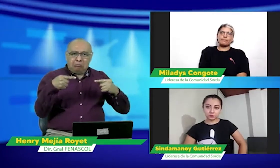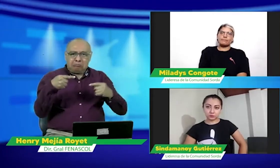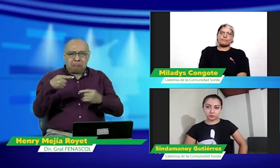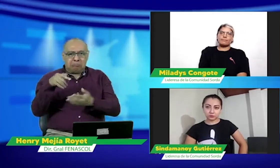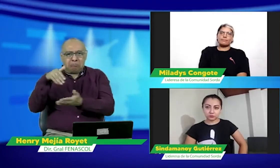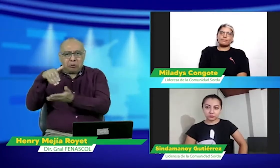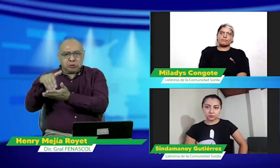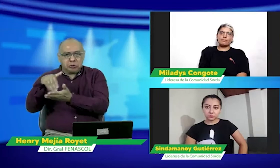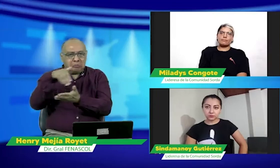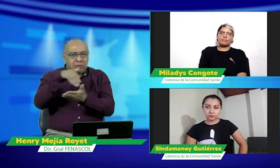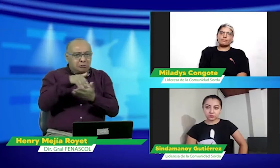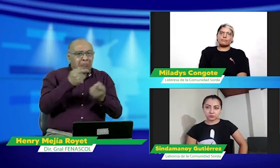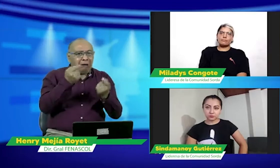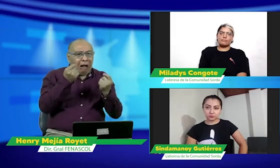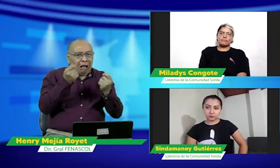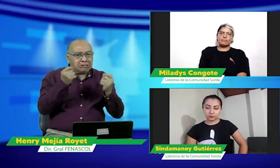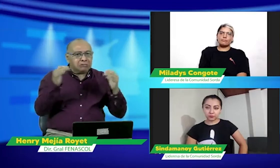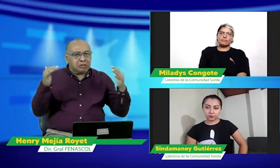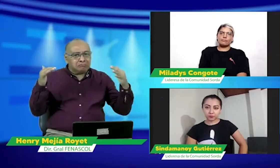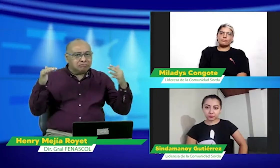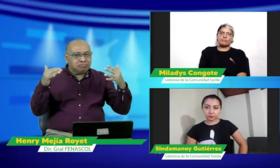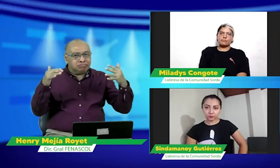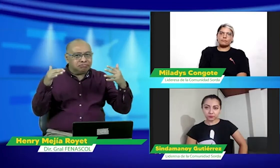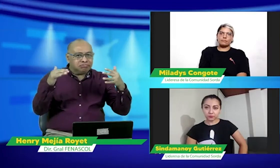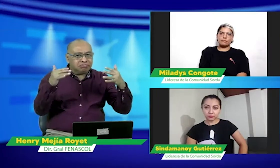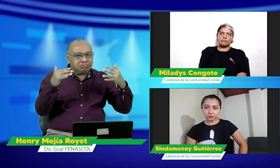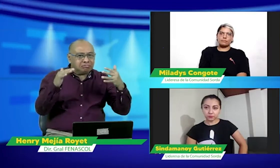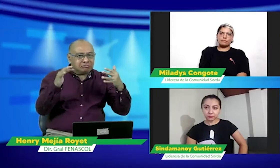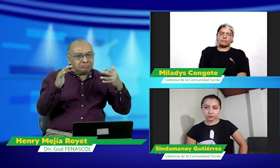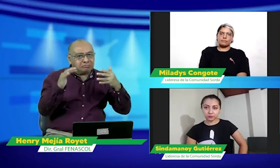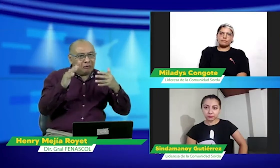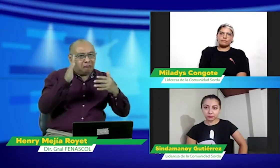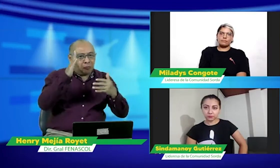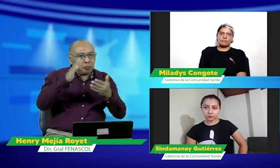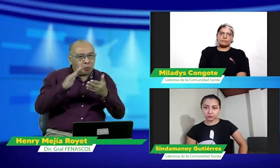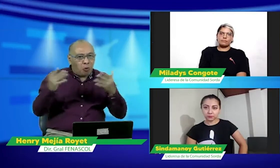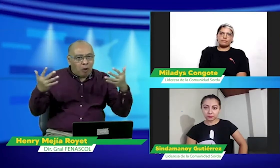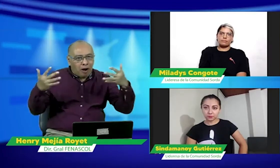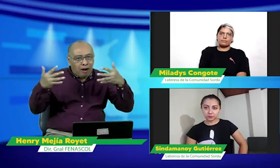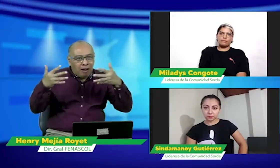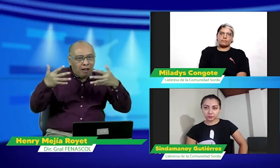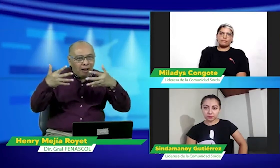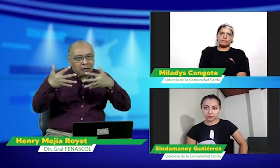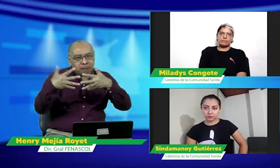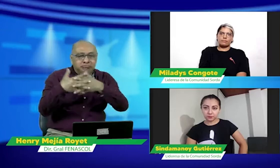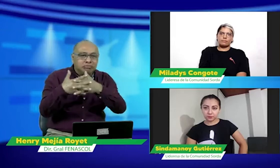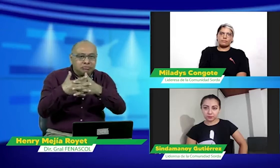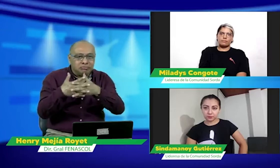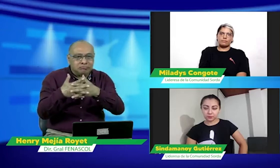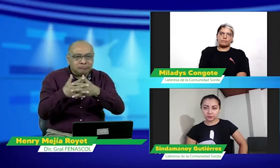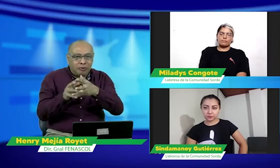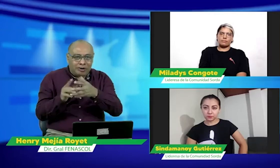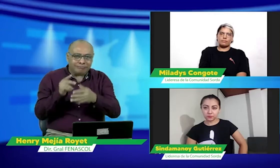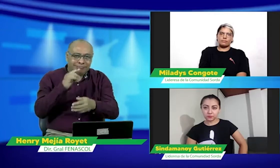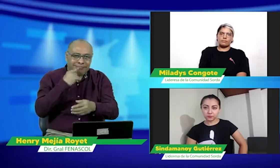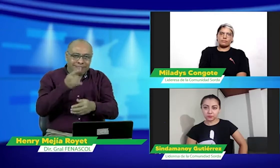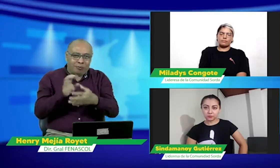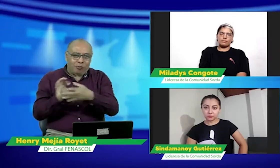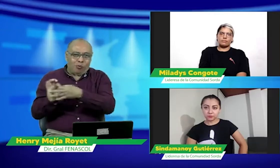y es un debate en el cual se han visto posturas que convergen no son posturas alejadas la una de la otra